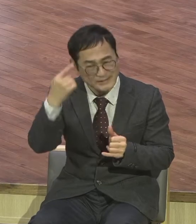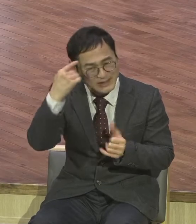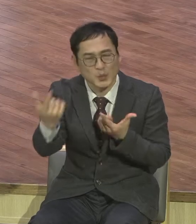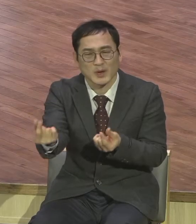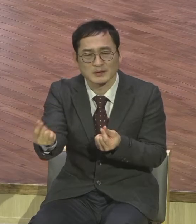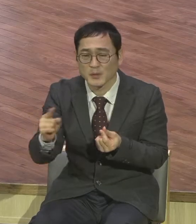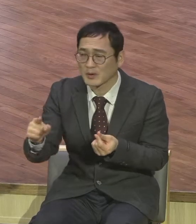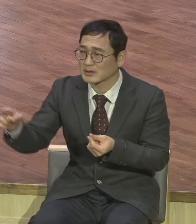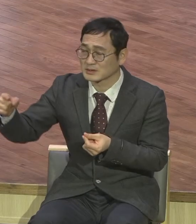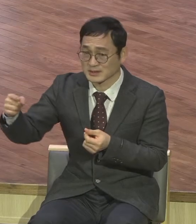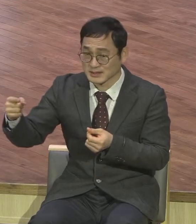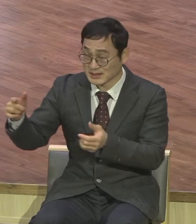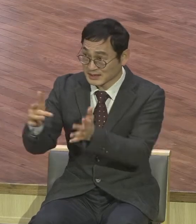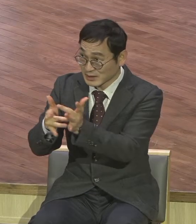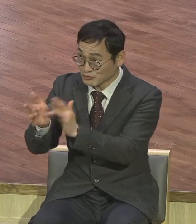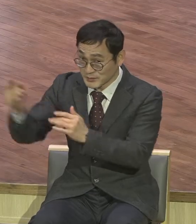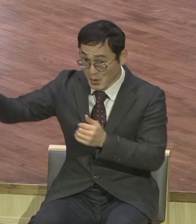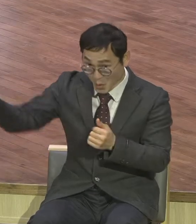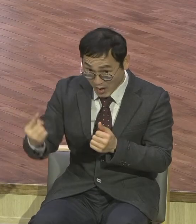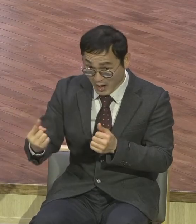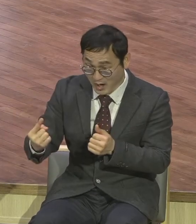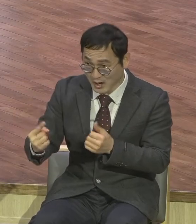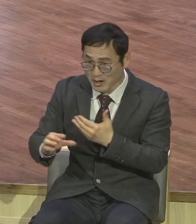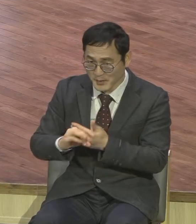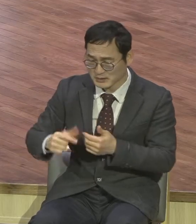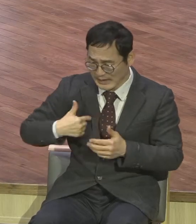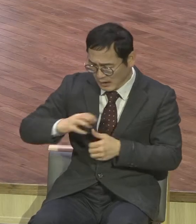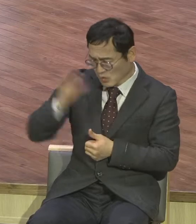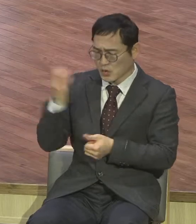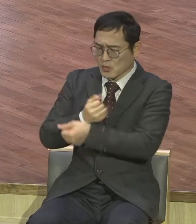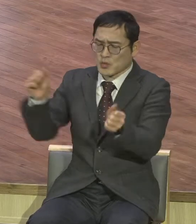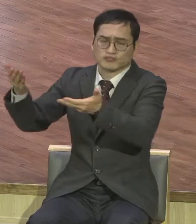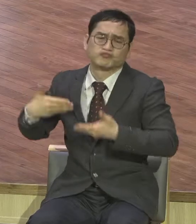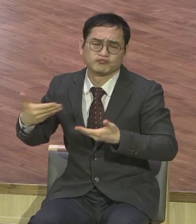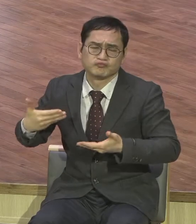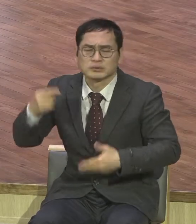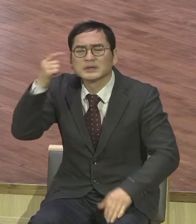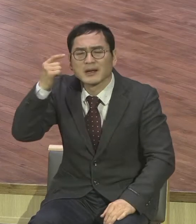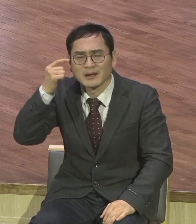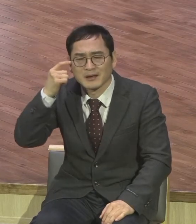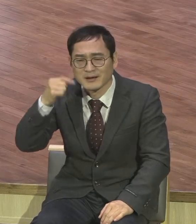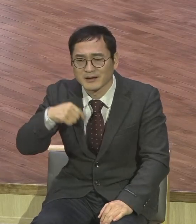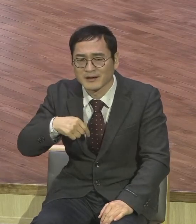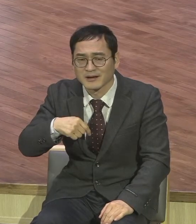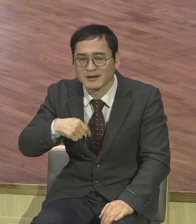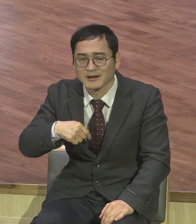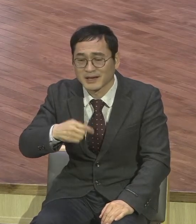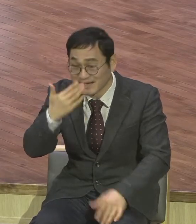메시아가 왜 정의를 베풀어 줬기 때문에 그런데 아무런 반응이 없단 말이에요.